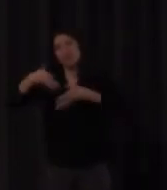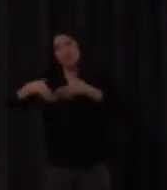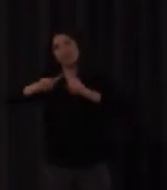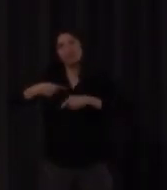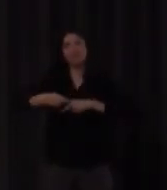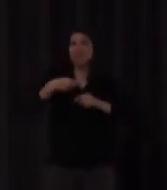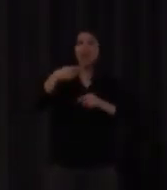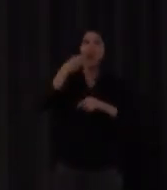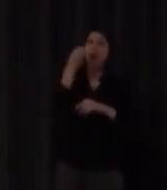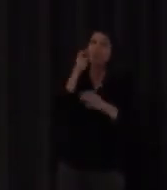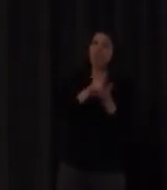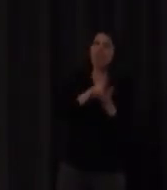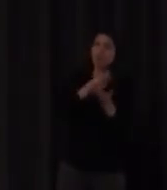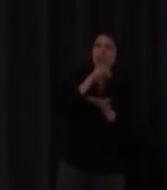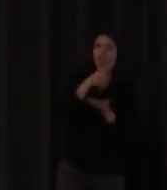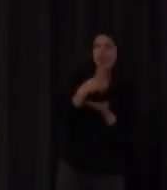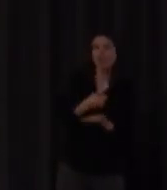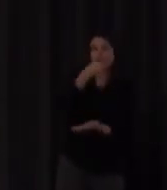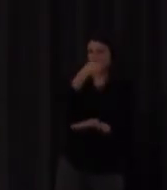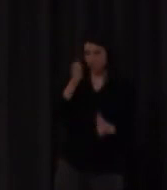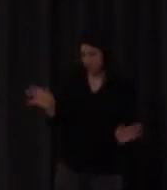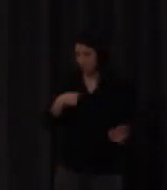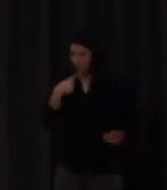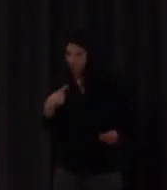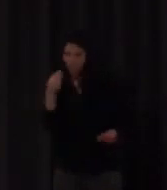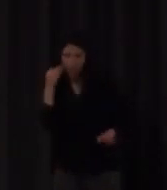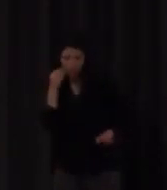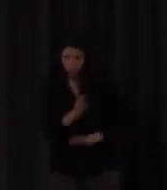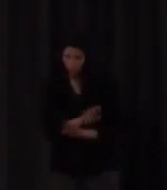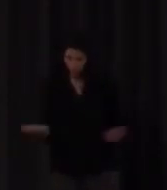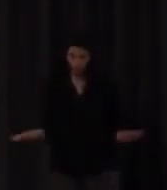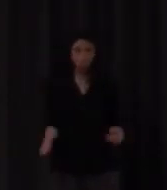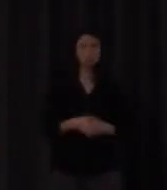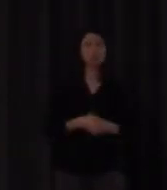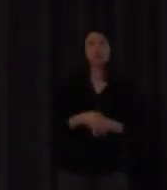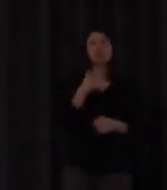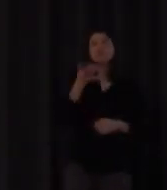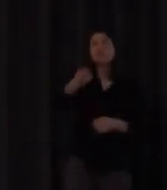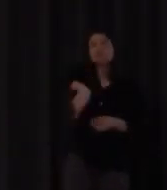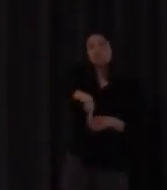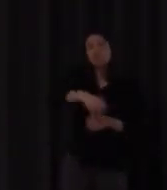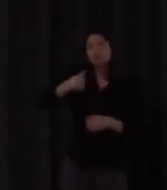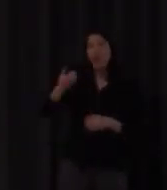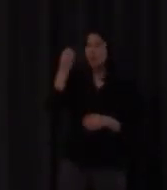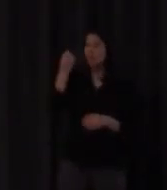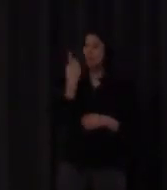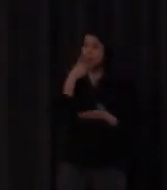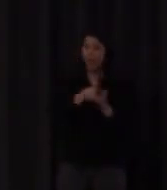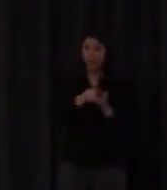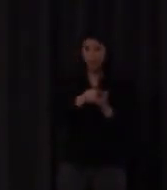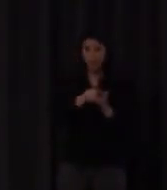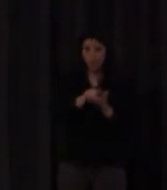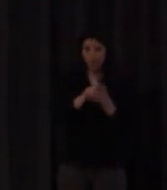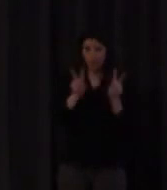lengua oral falso las lenguas cuando aprendemos una lengua nueva se interfieren obviamente